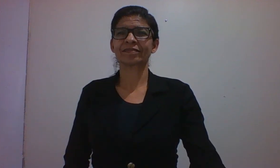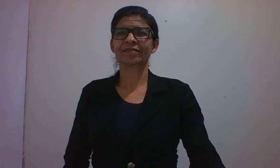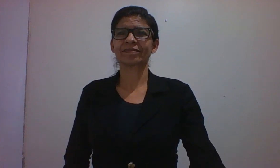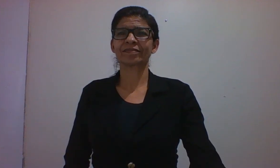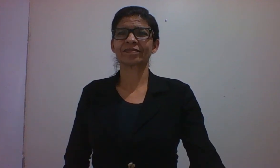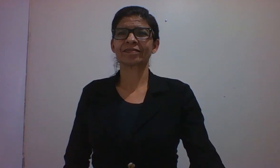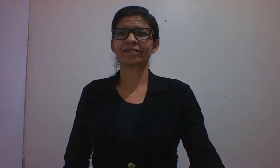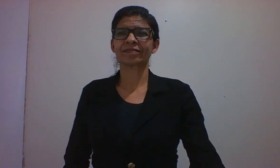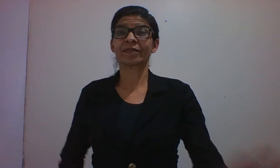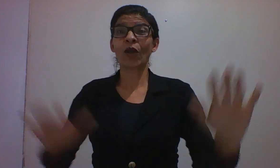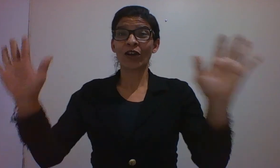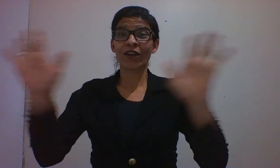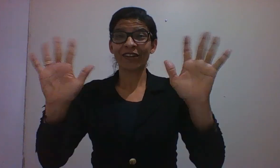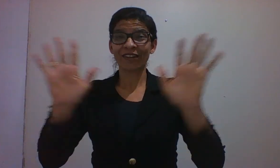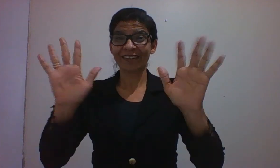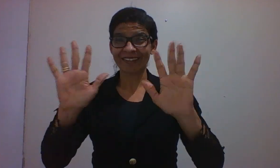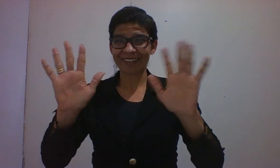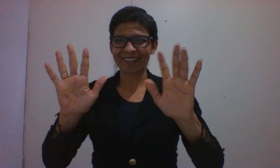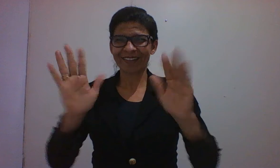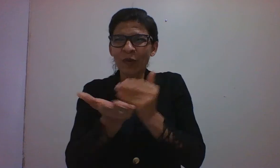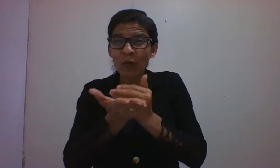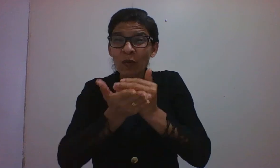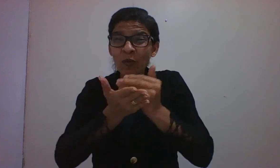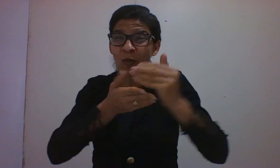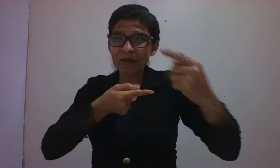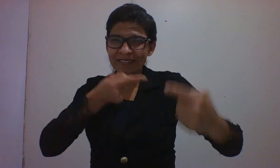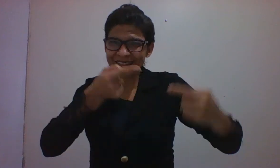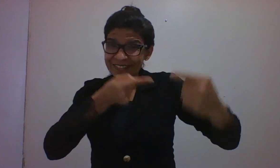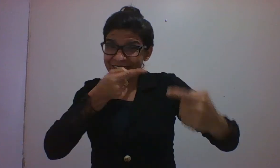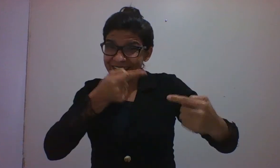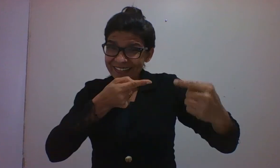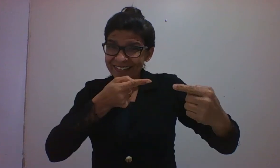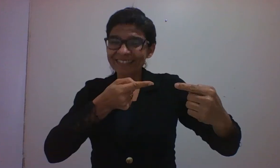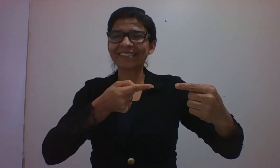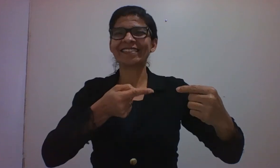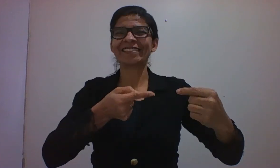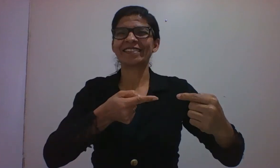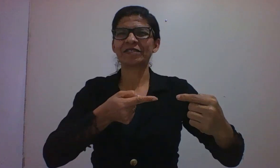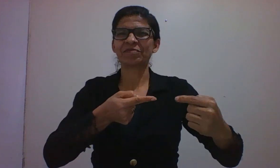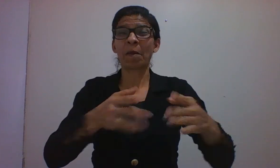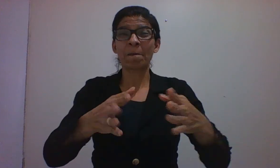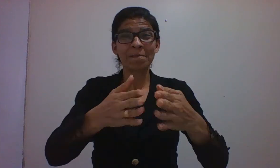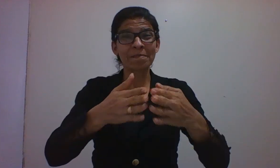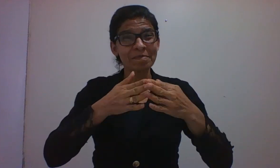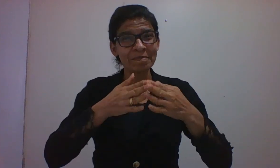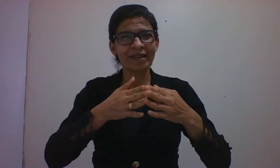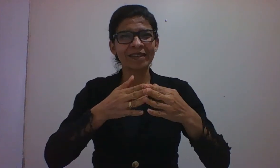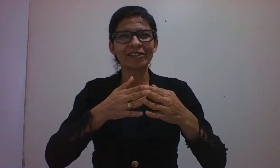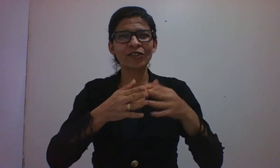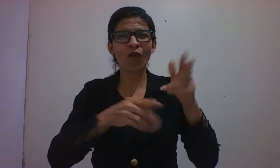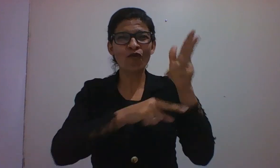Olá pessoal, vamos dar início a nossa discussão? Peço então que assistam ao vídeo